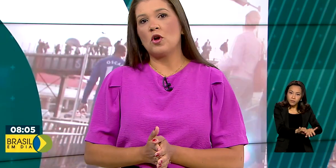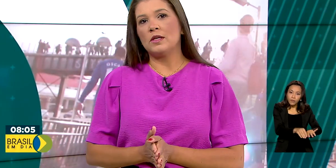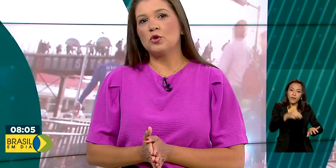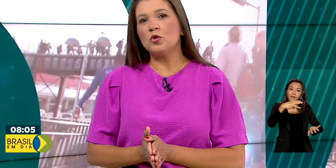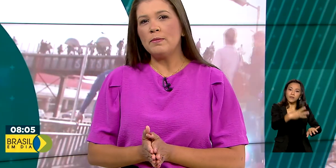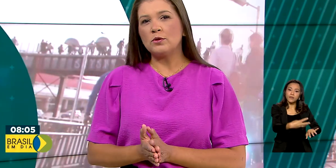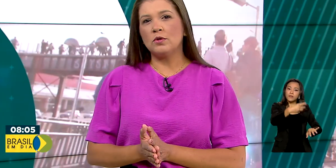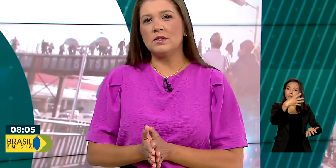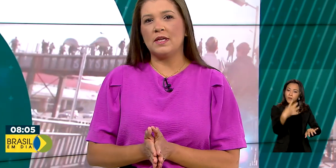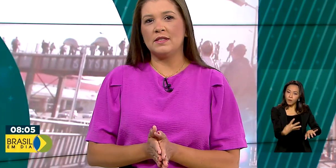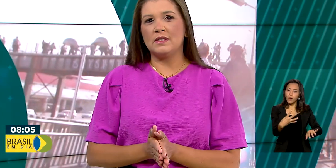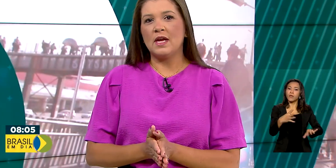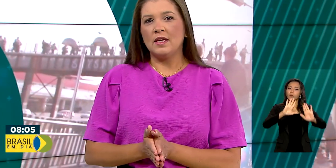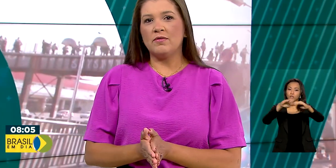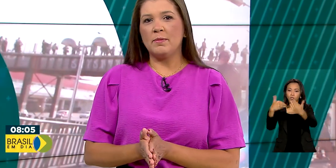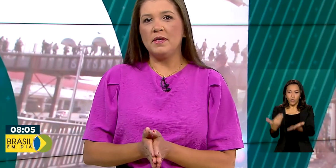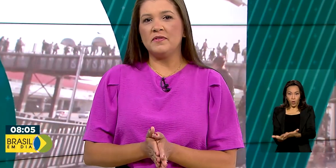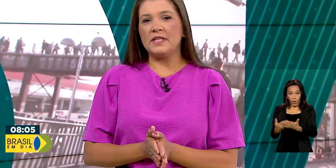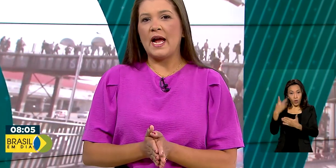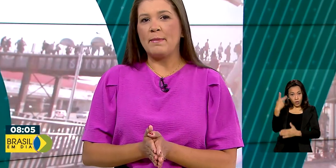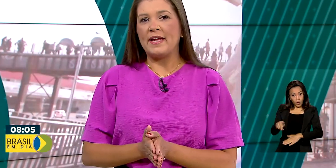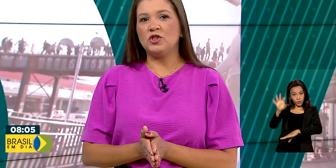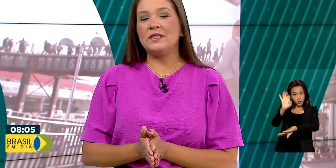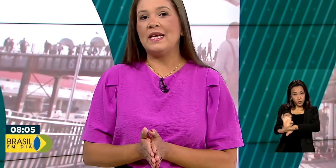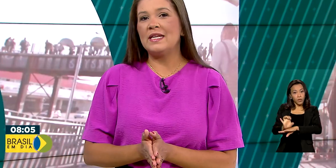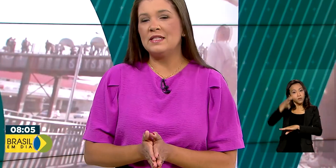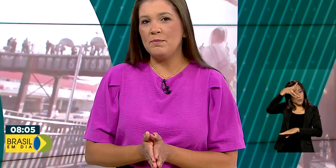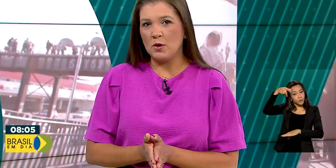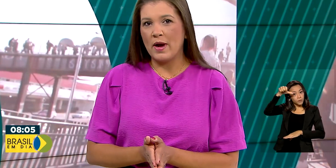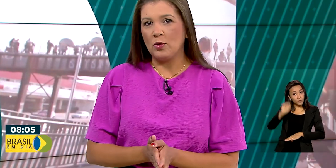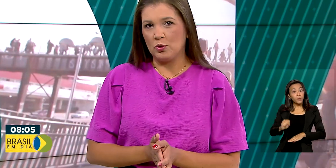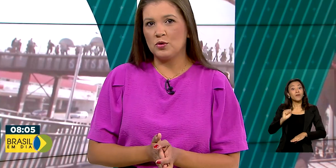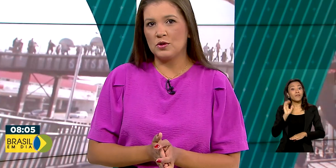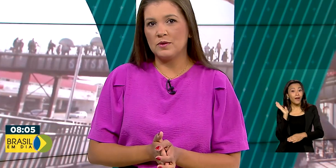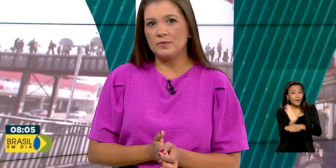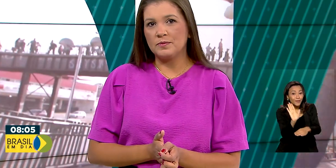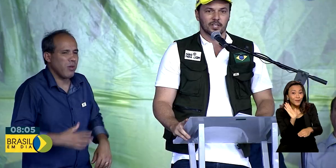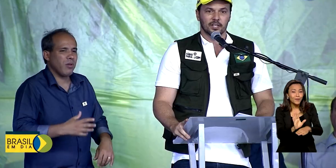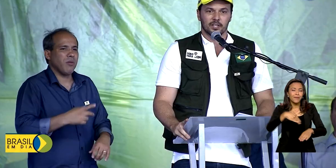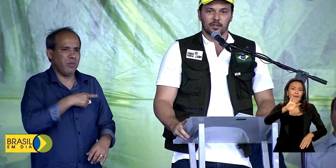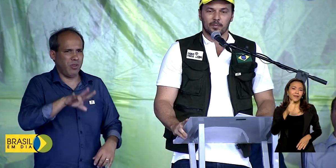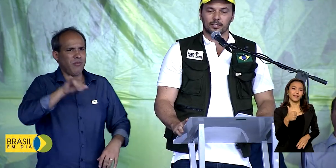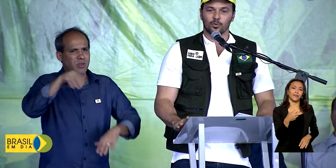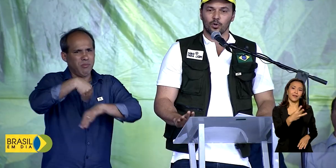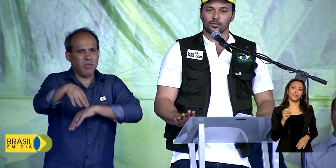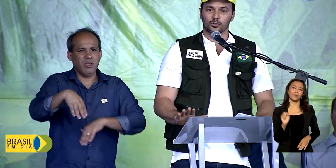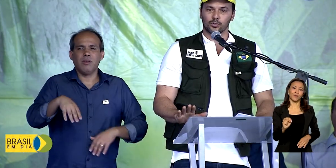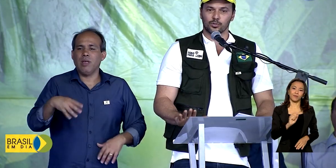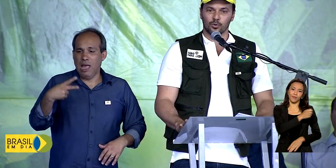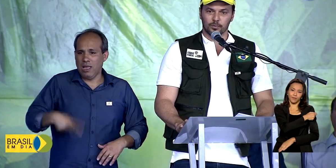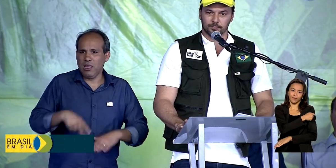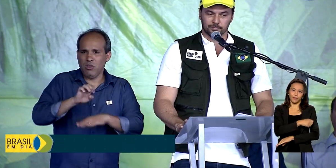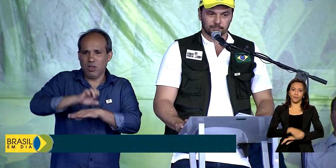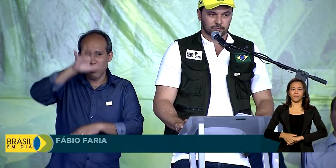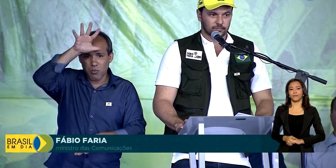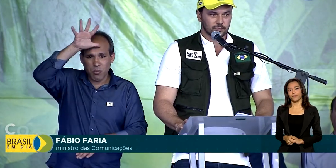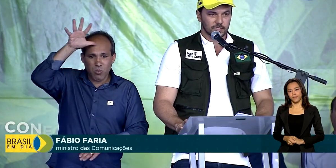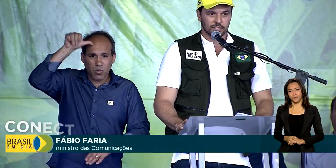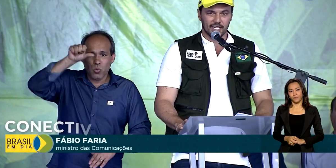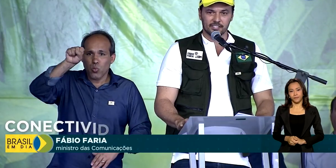escolas sul-mato-grossenses, que vão beneficiar mais de 13 mil alunos. Mato Grosso do Sul